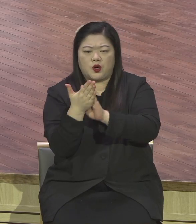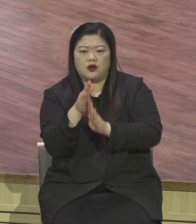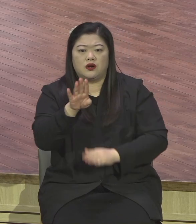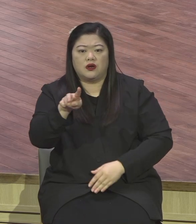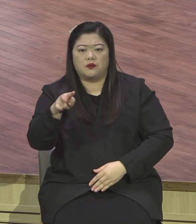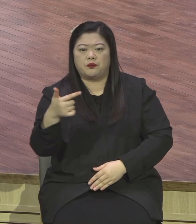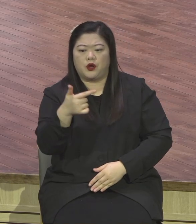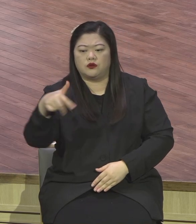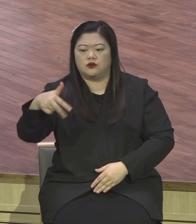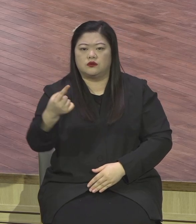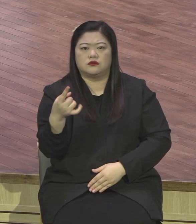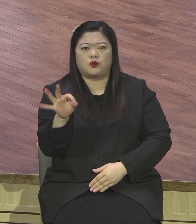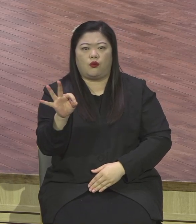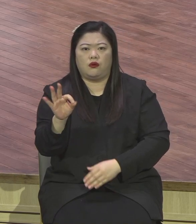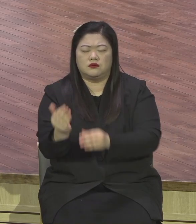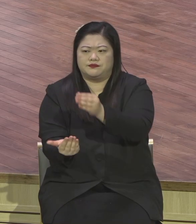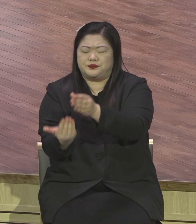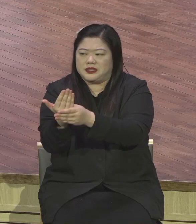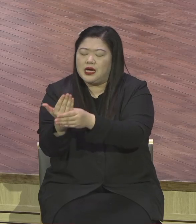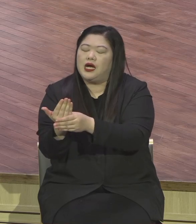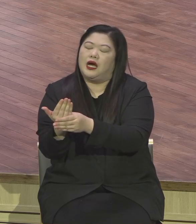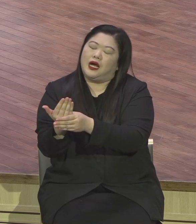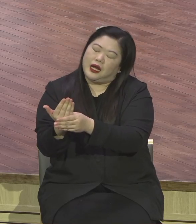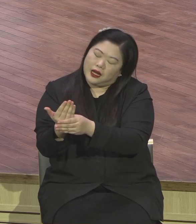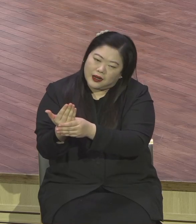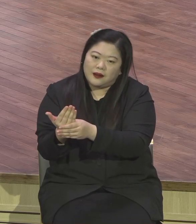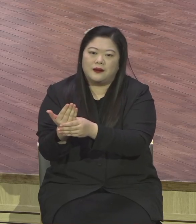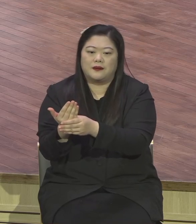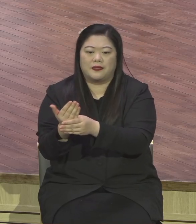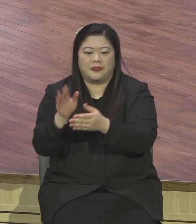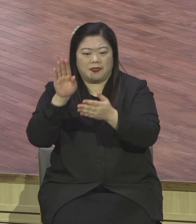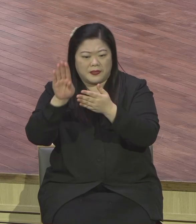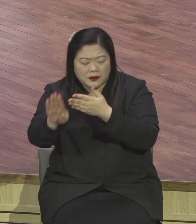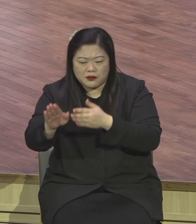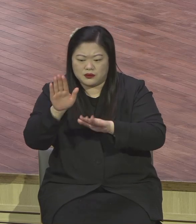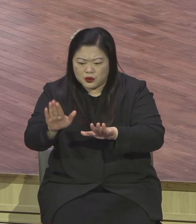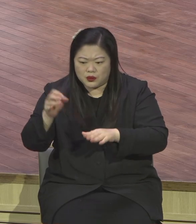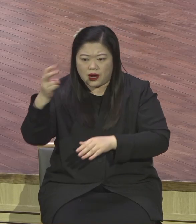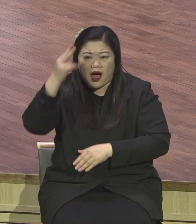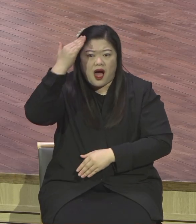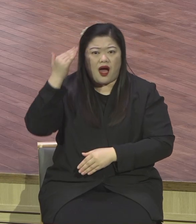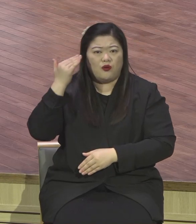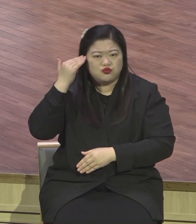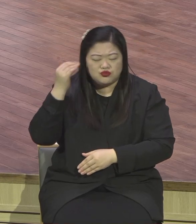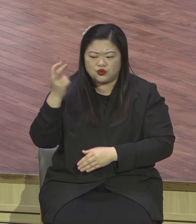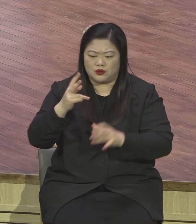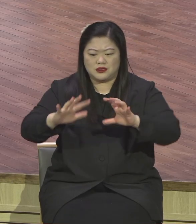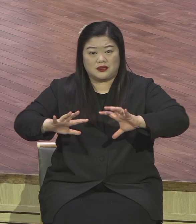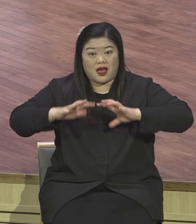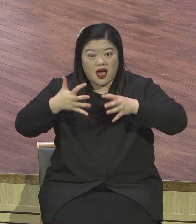나의 미래가 어떻게 될지 정말 예측 불가능한 상황이